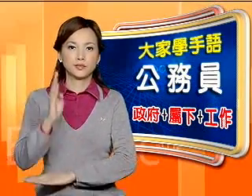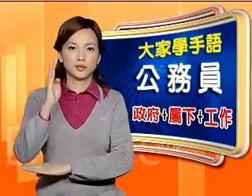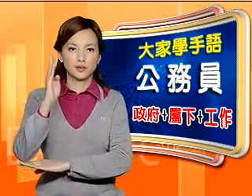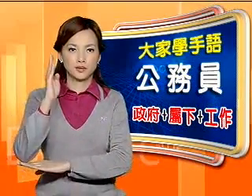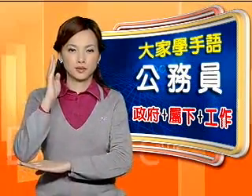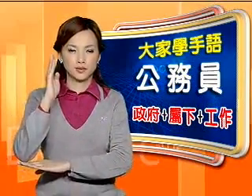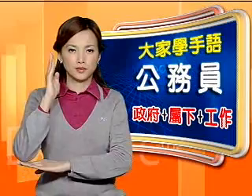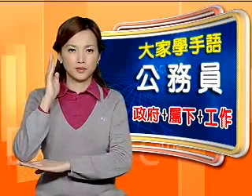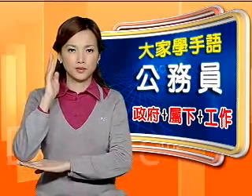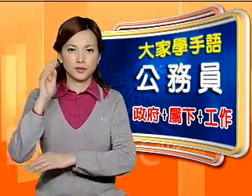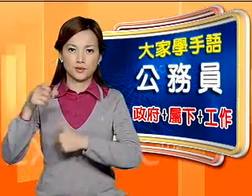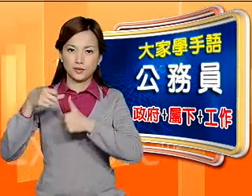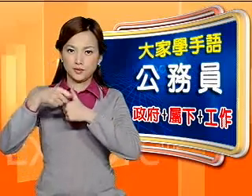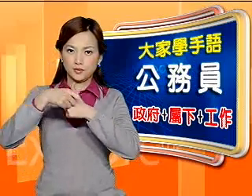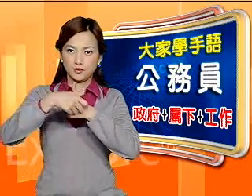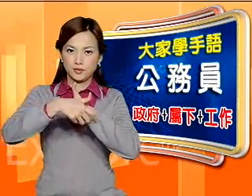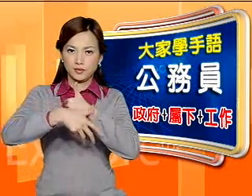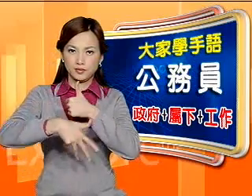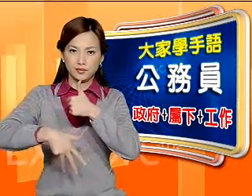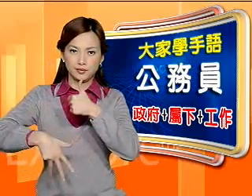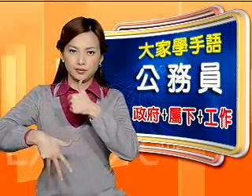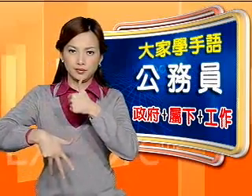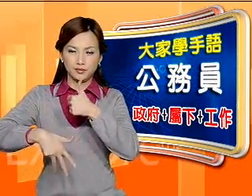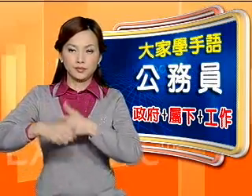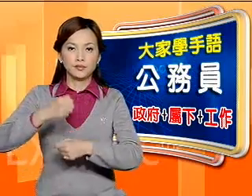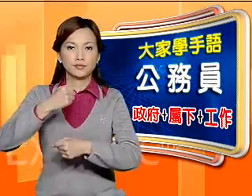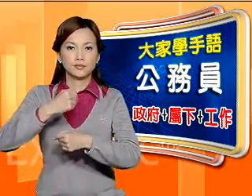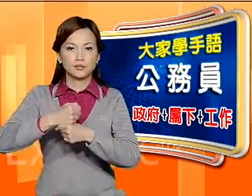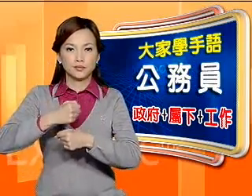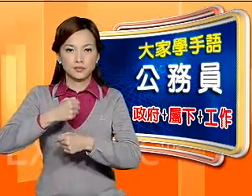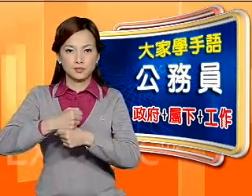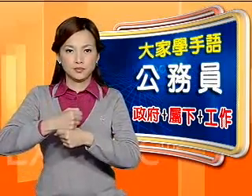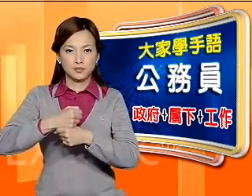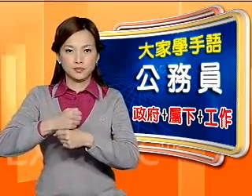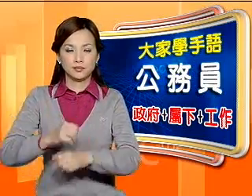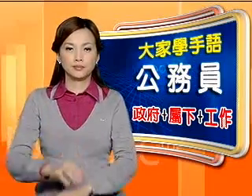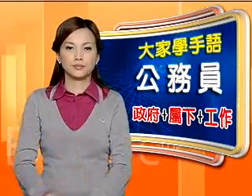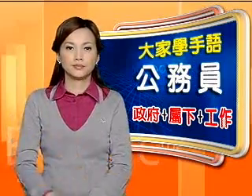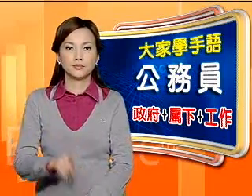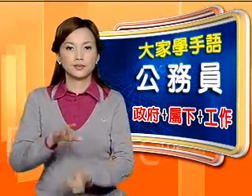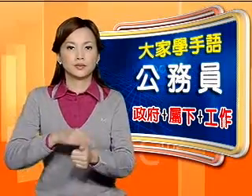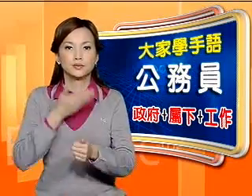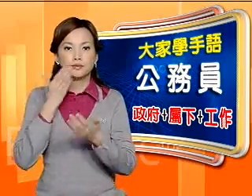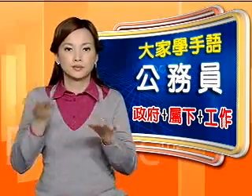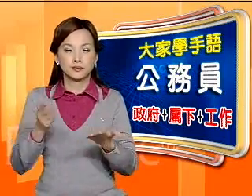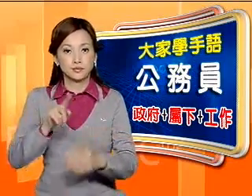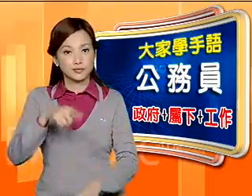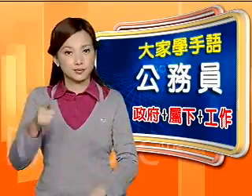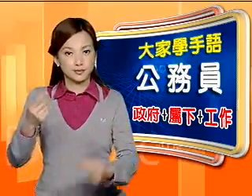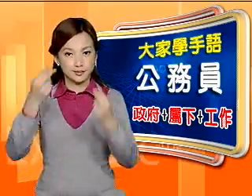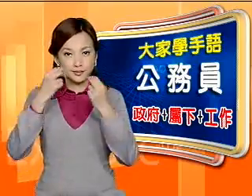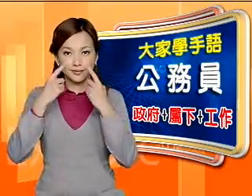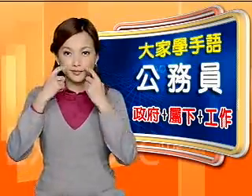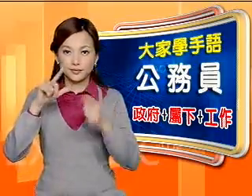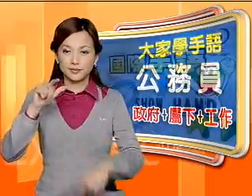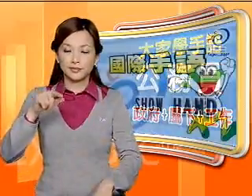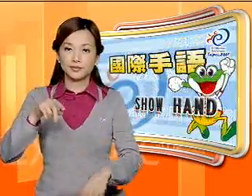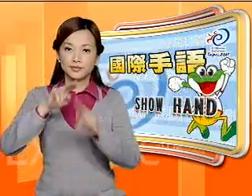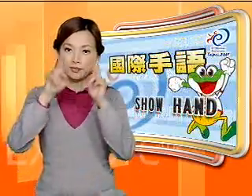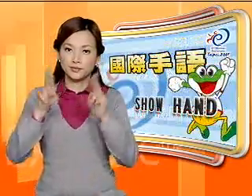在政府底下工作的人就是公务员这样您学会了吗继续来看看今天